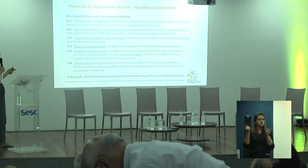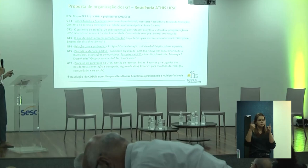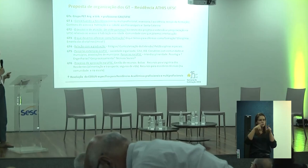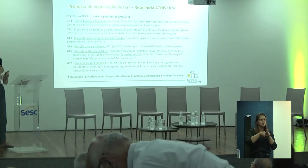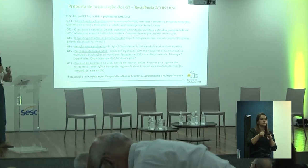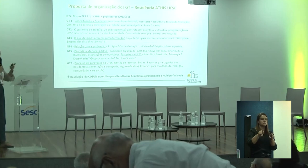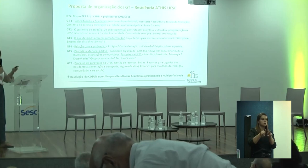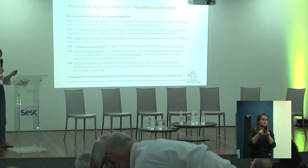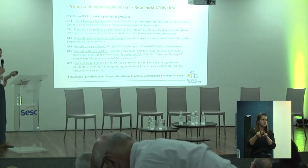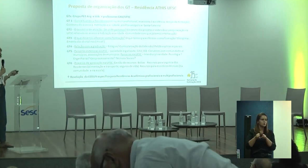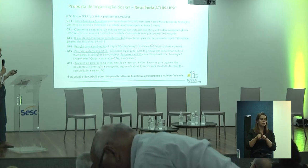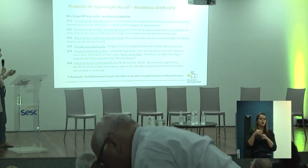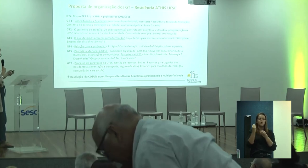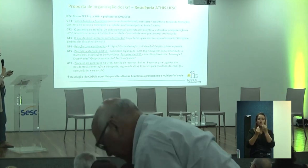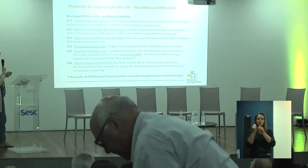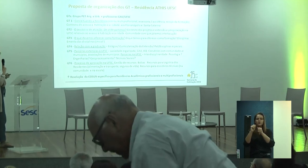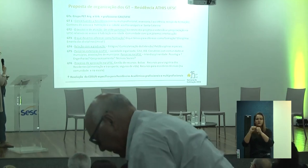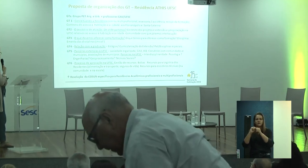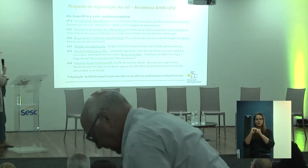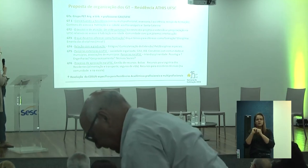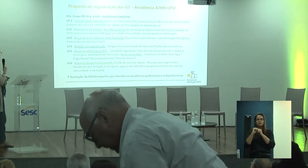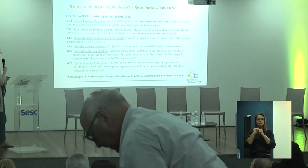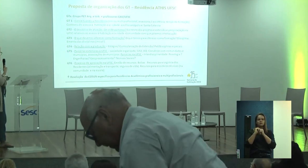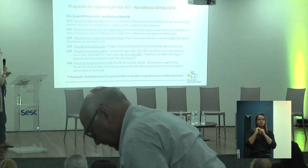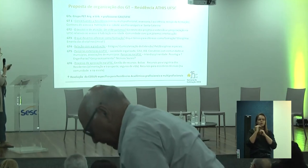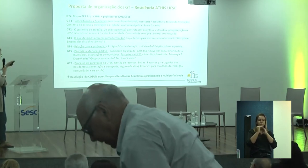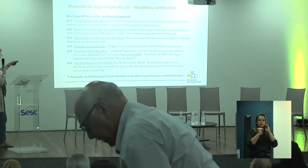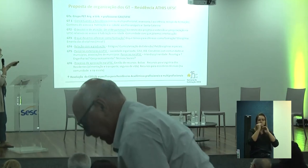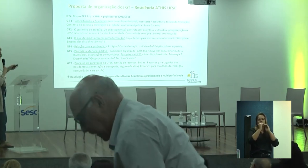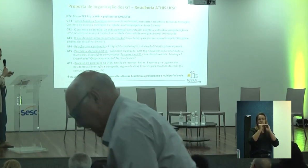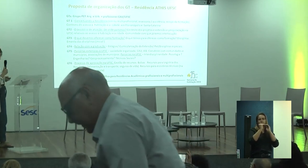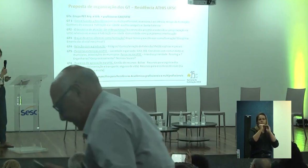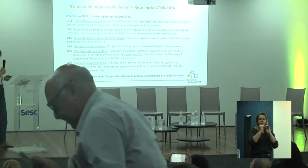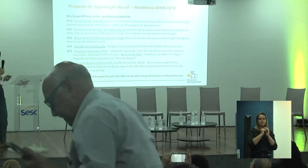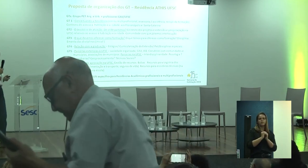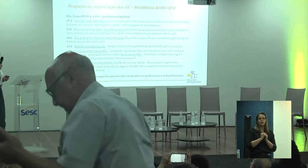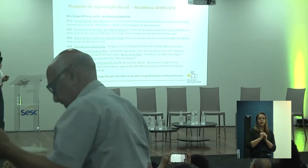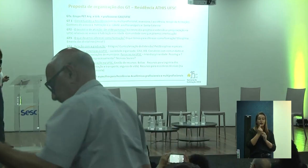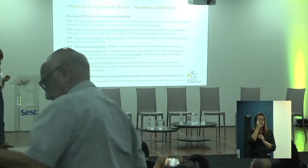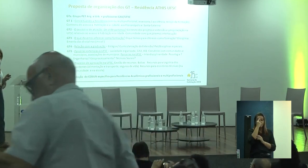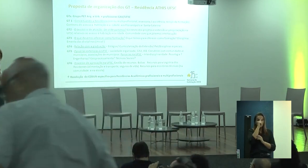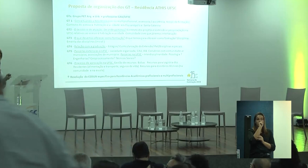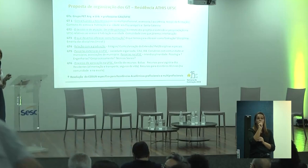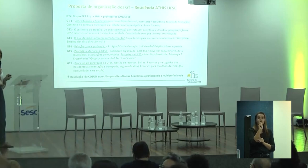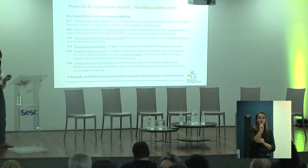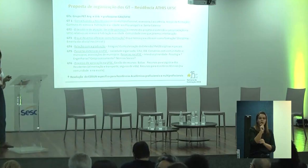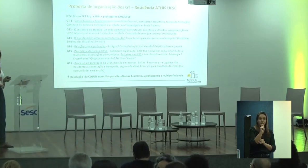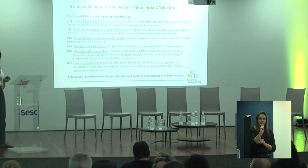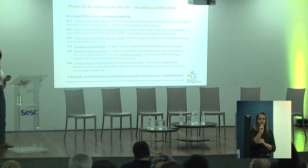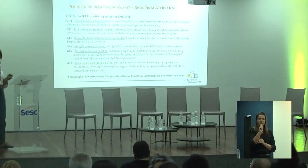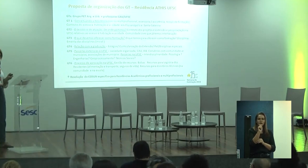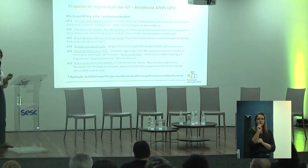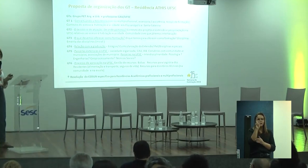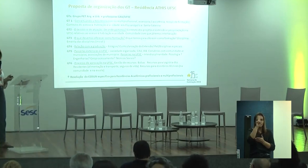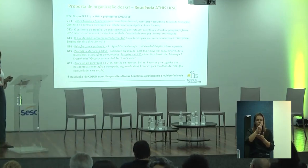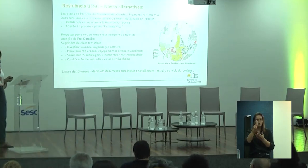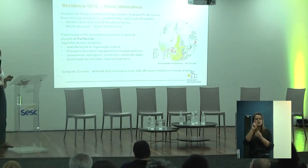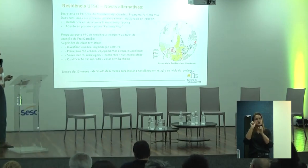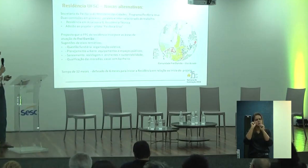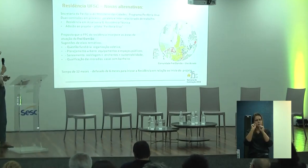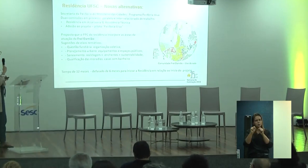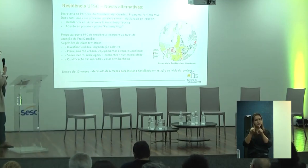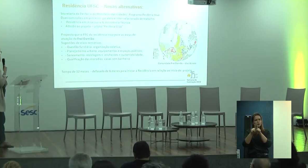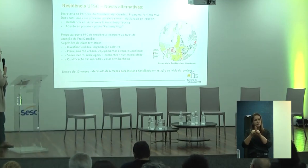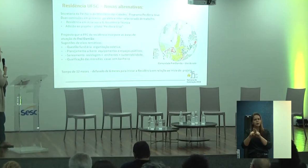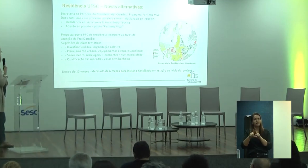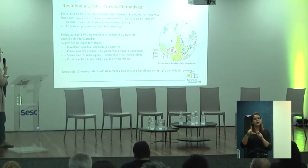processo de aprovação, como é que nós vamos tramitar isso. e aí vem essa ideia de que por dentro das universidades a gente também conquiste